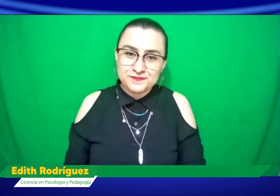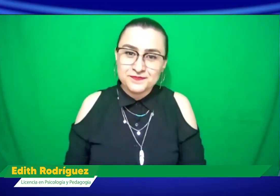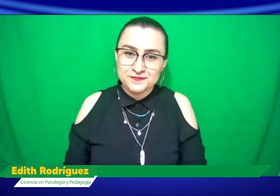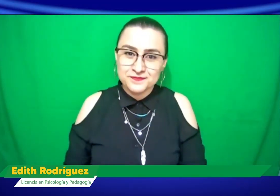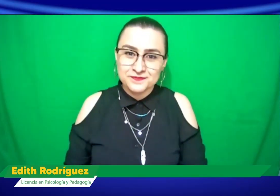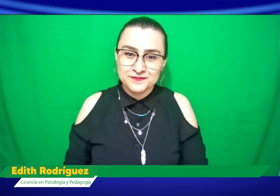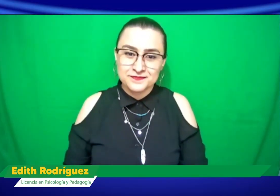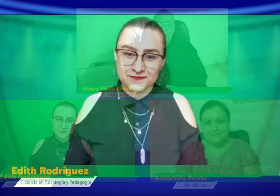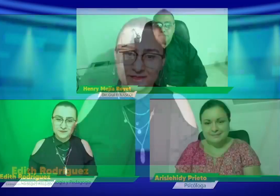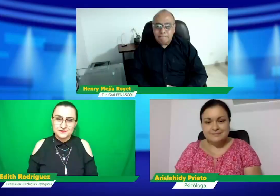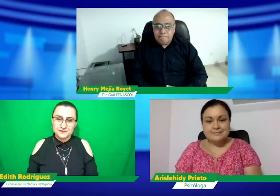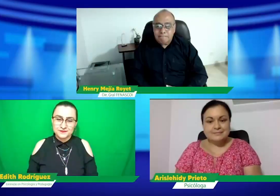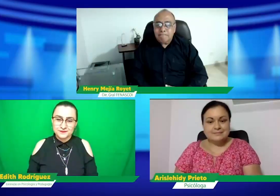factores los que pueden afectar en realidad.